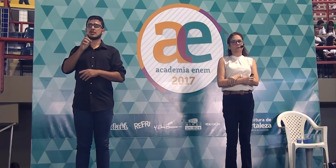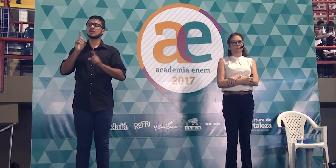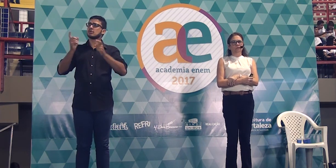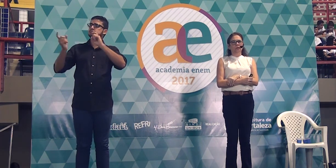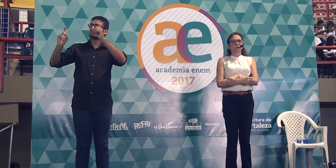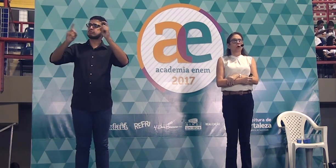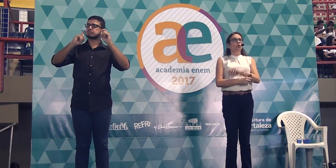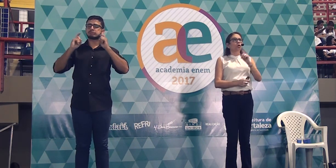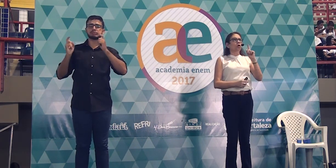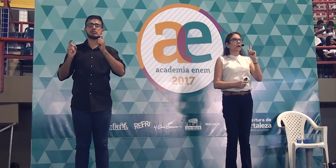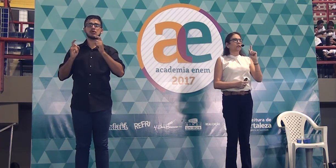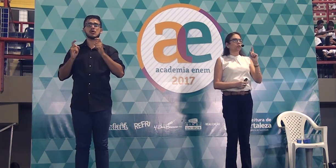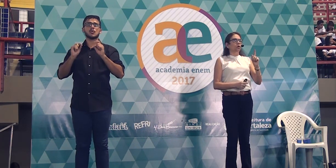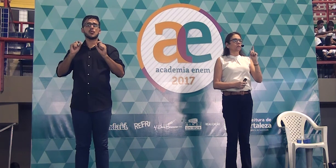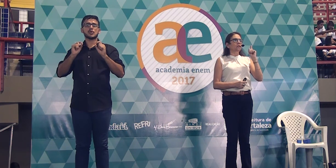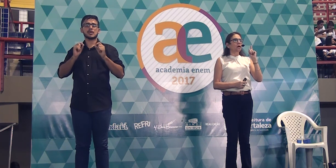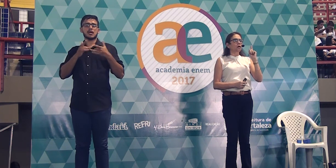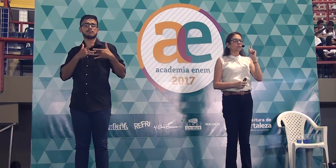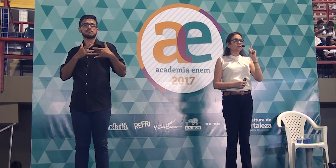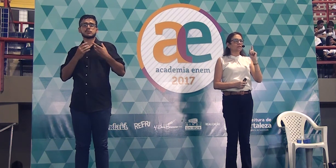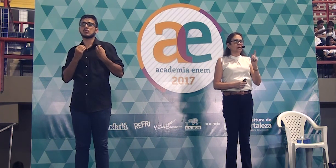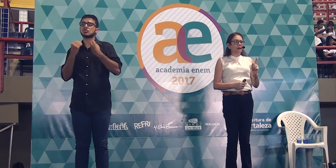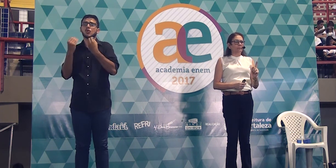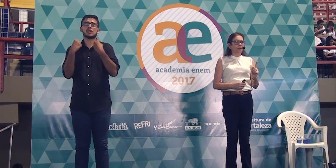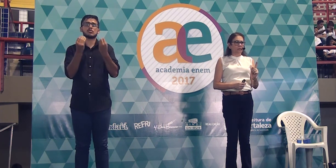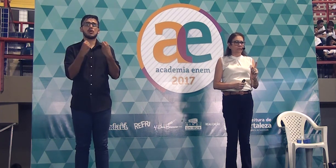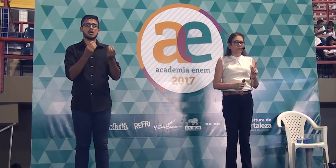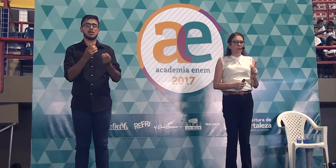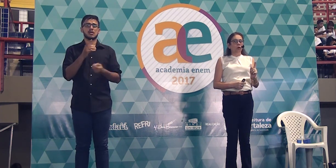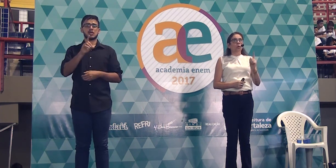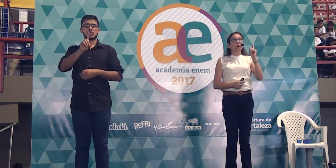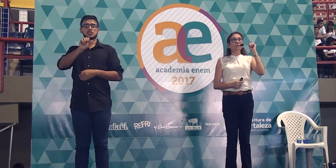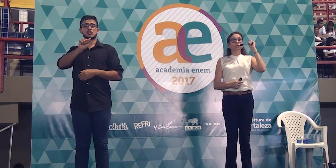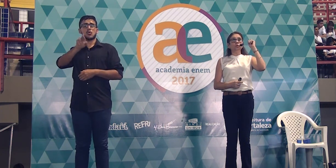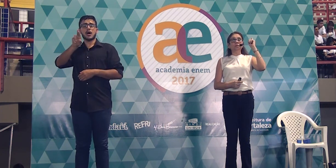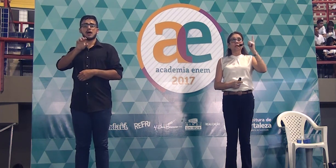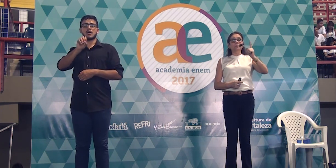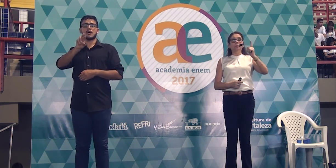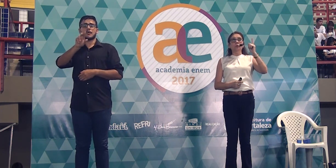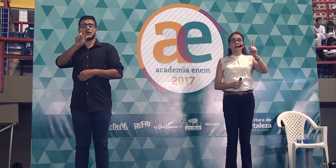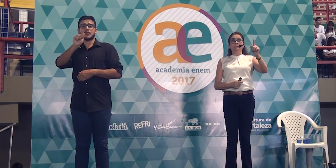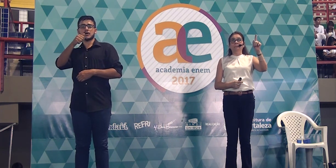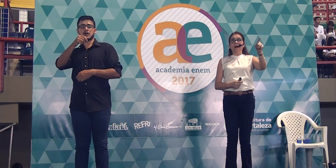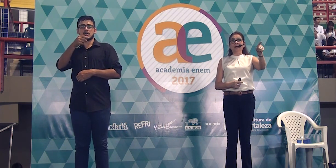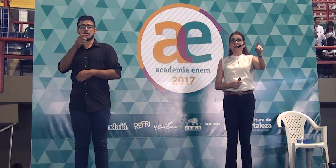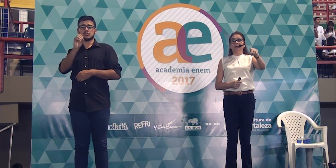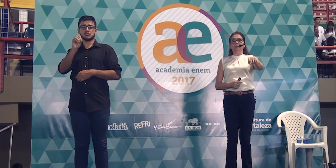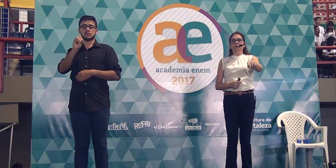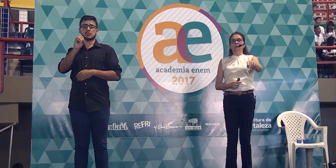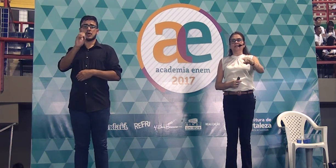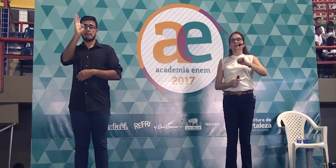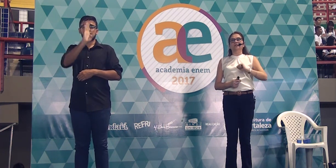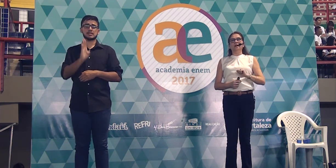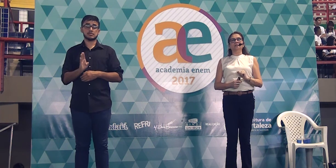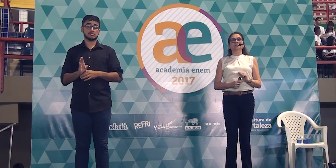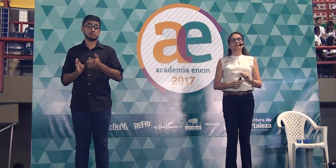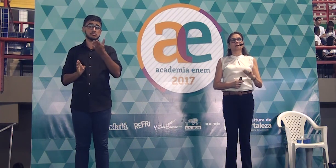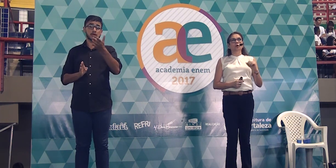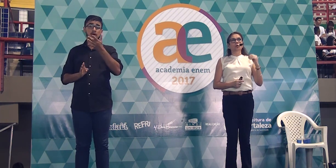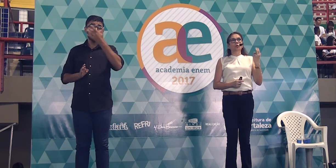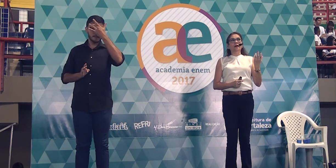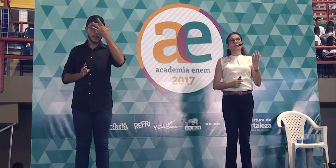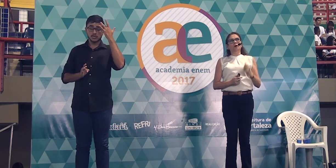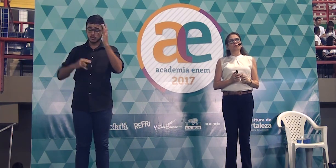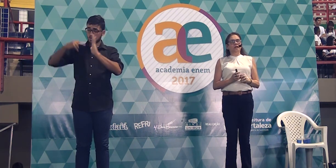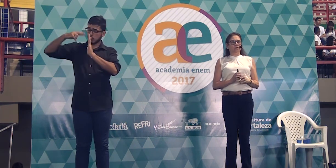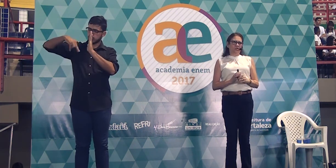no Brasil. O corretor não sabe quanto tempo é para quem botou essa frase,